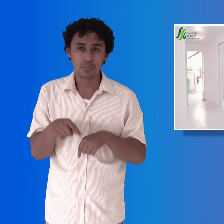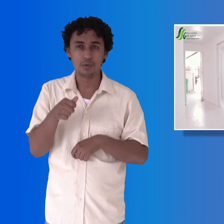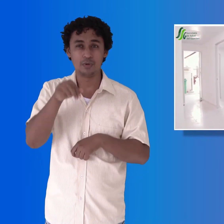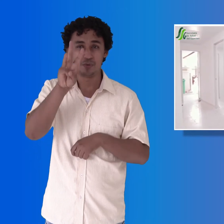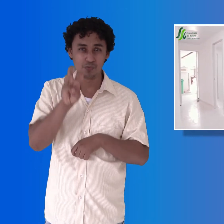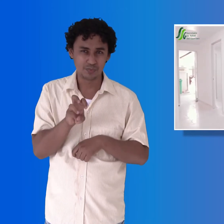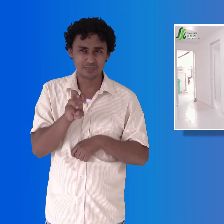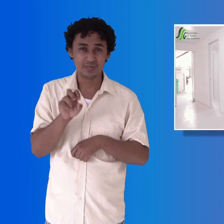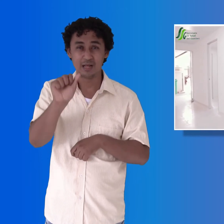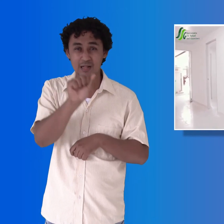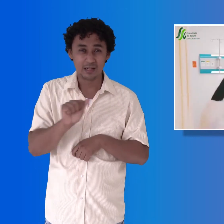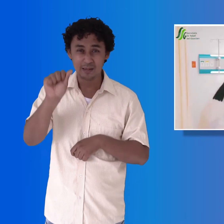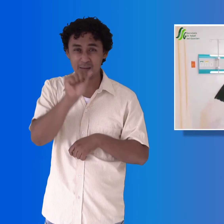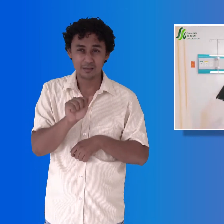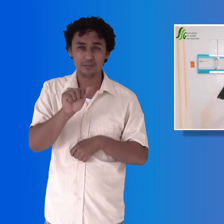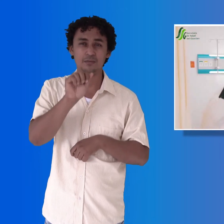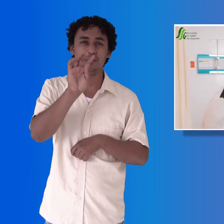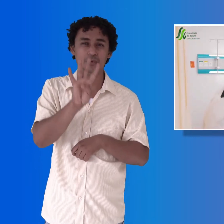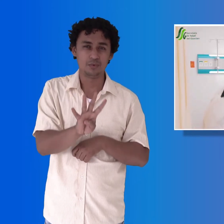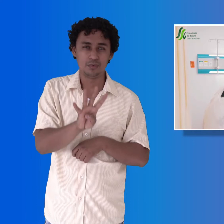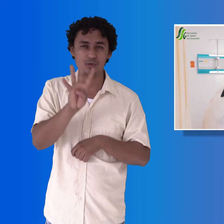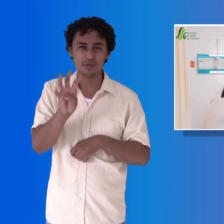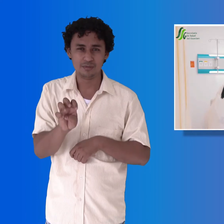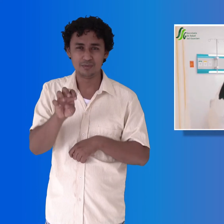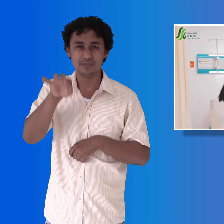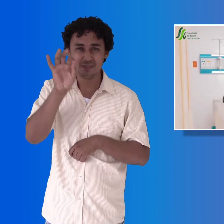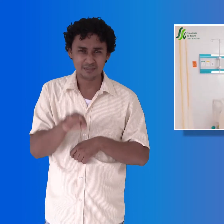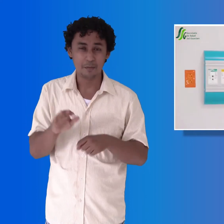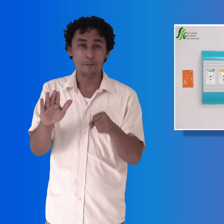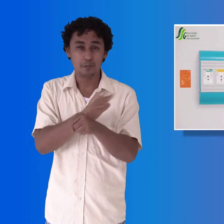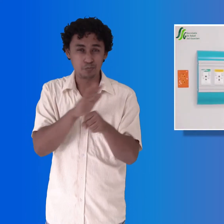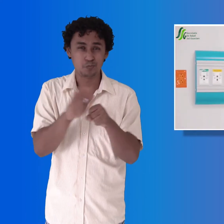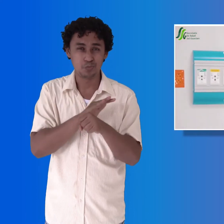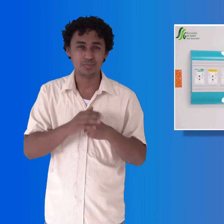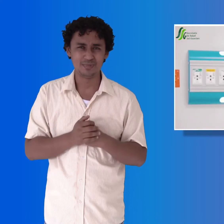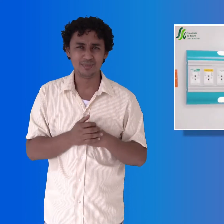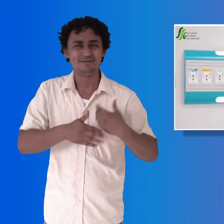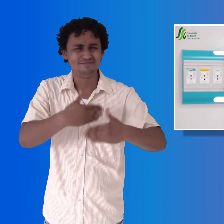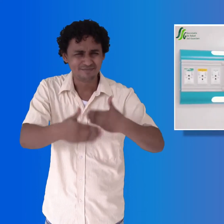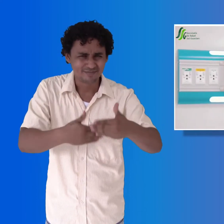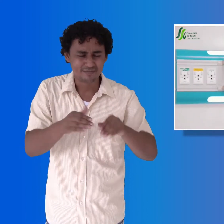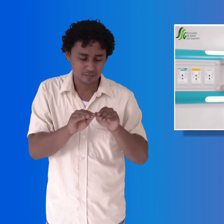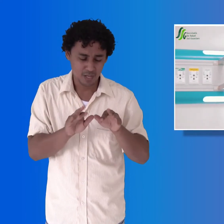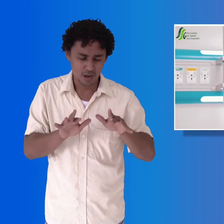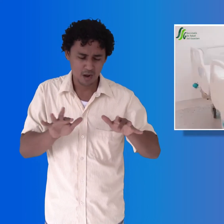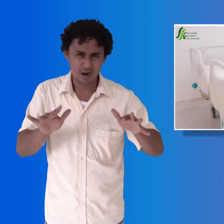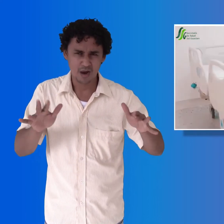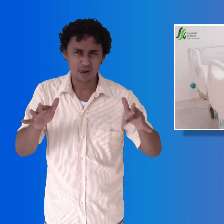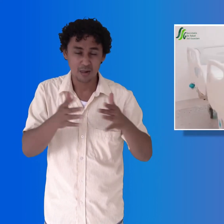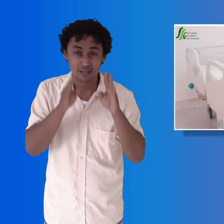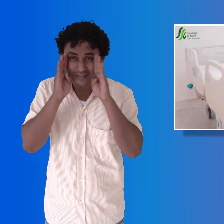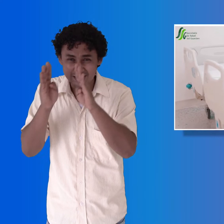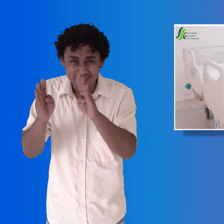99 por ciento de ocupación. ¿Y el plan de expansión en qué consiste? El plan de expansión es una directriz